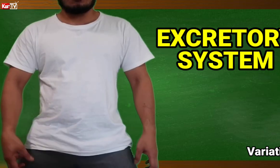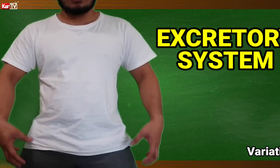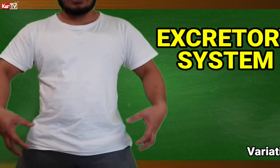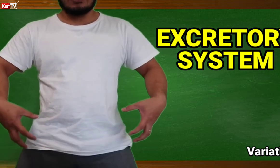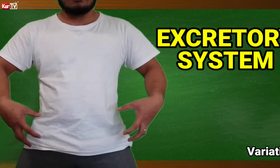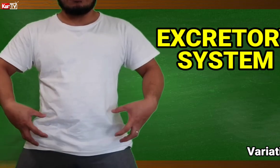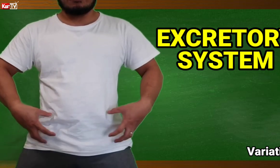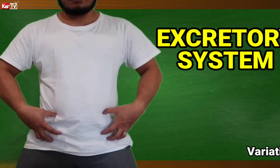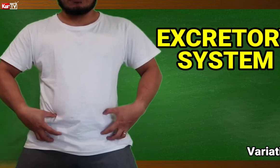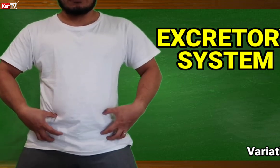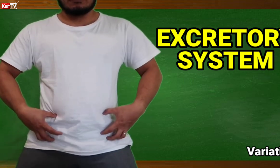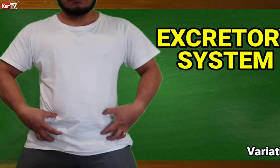EXCIRCULATORY.